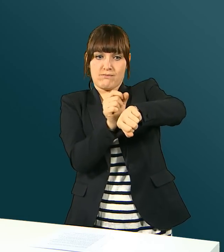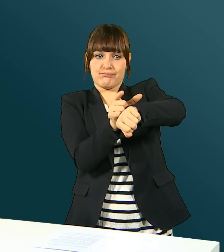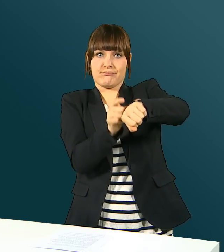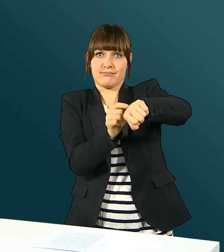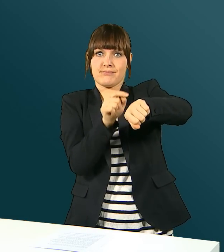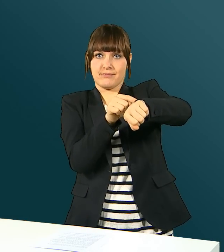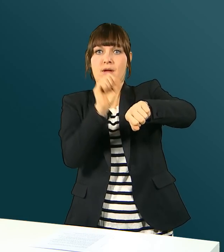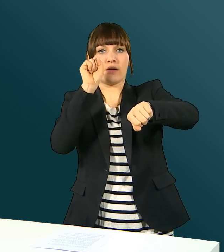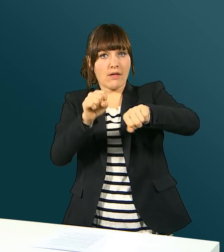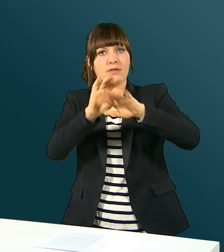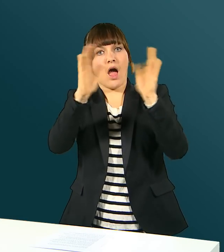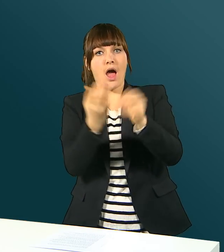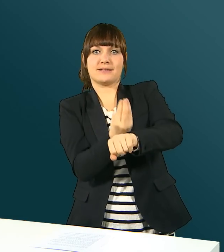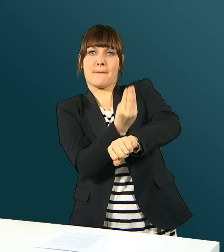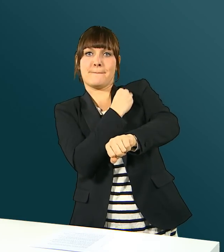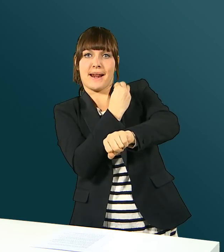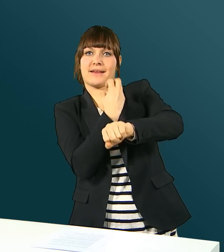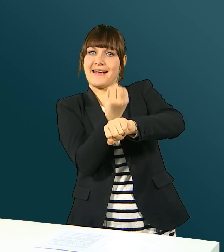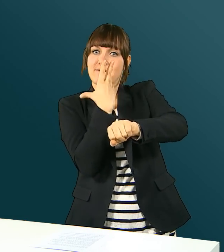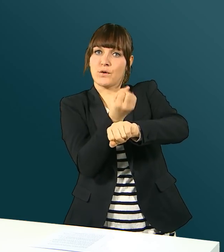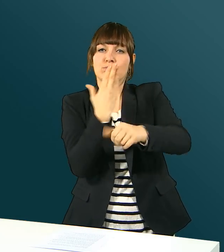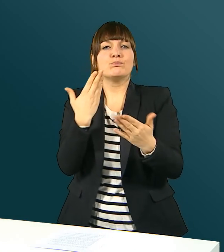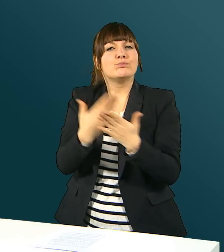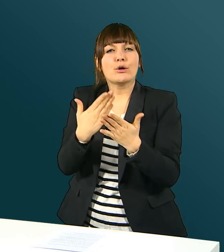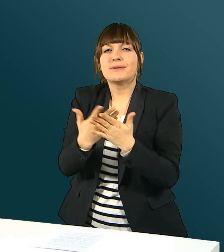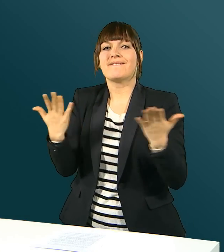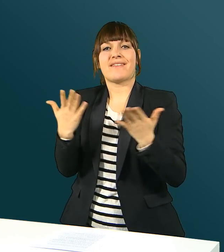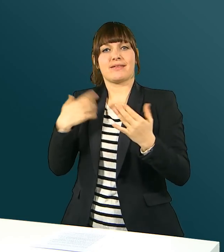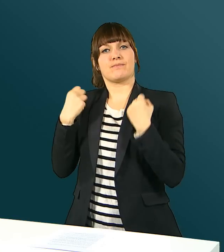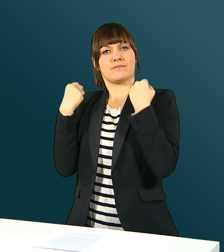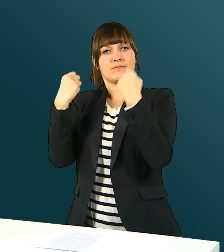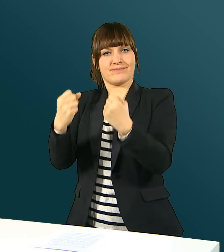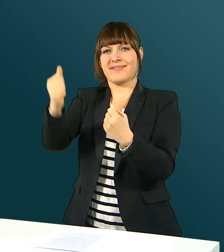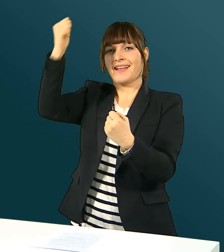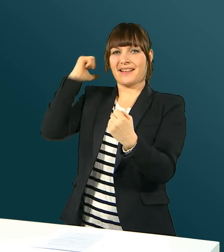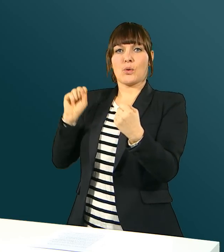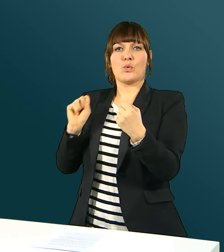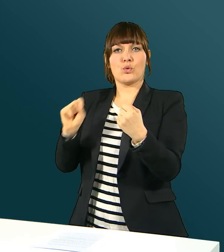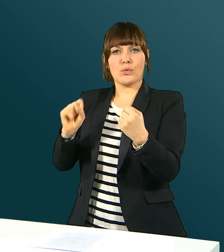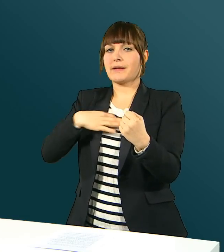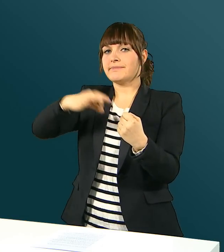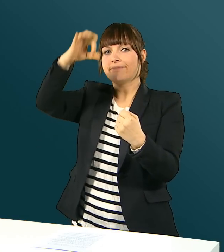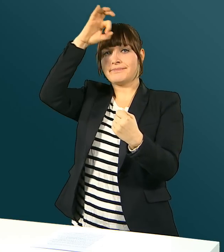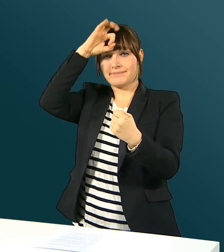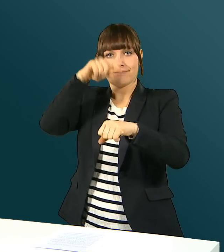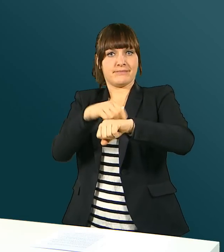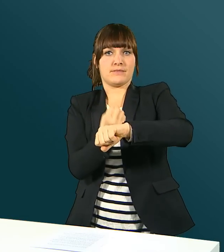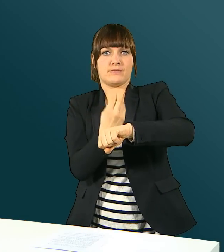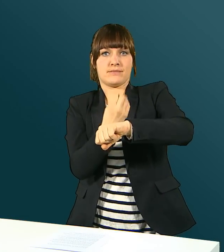Toninformationen werden auf dem Uhrendisplay angezeigt. Zum Beispiel während einer Autofahrt hupt der hintere Automobilist.